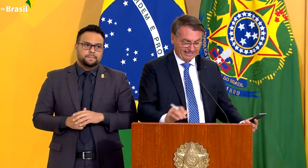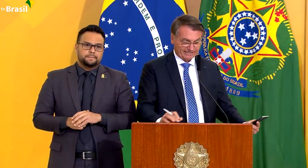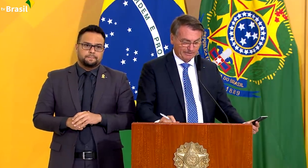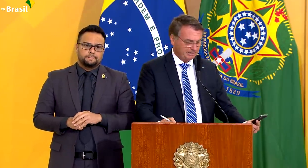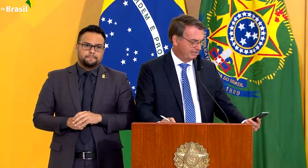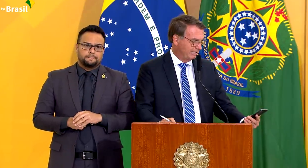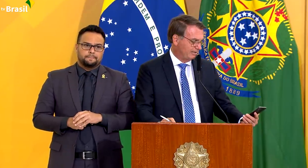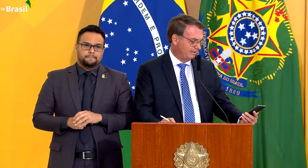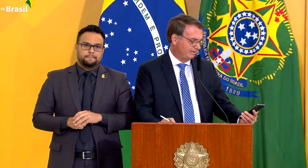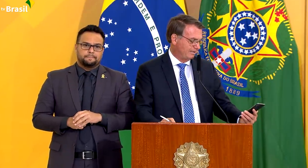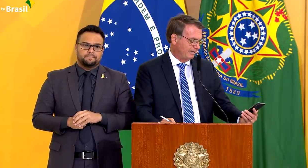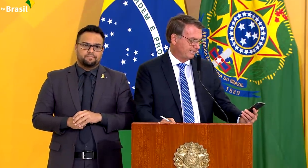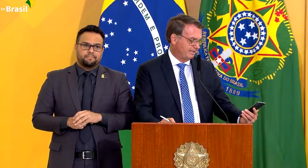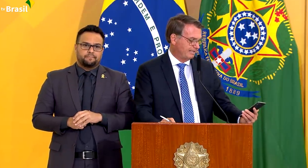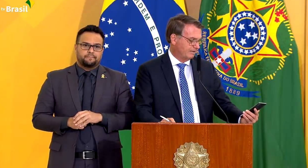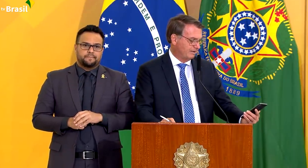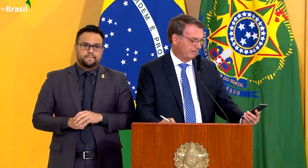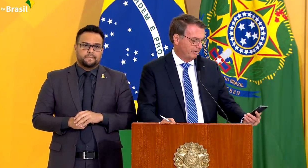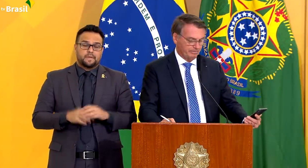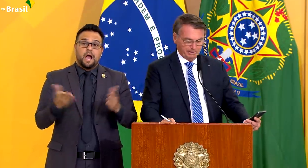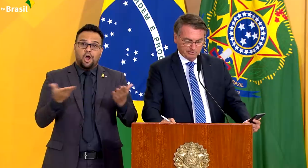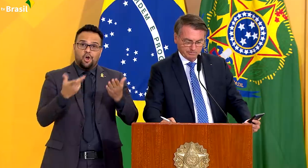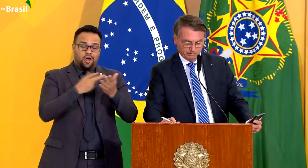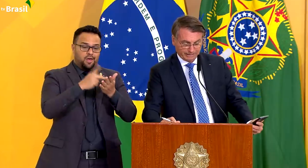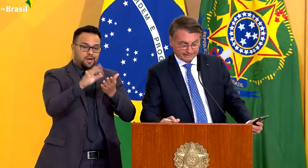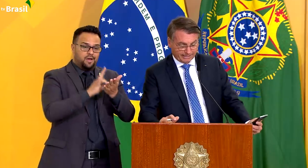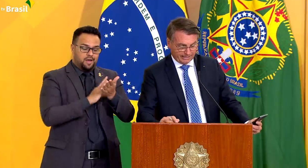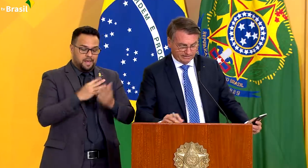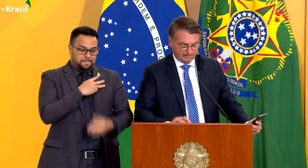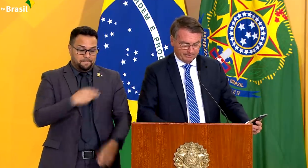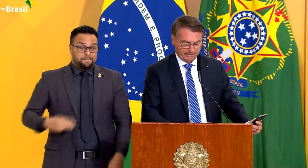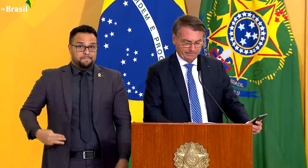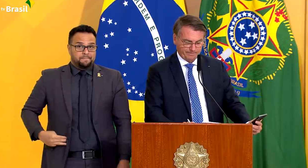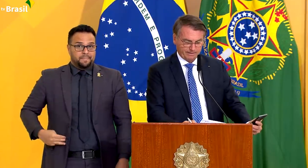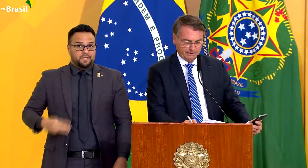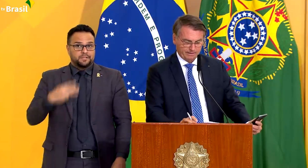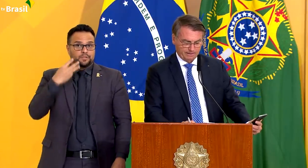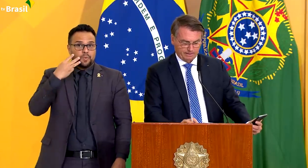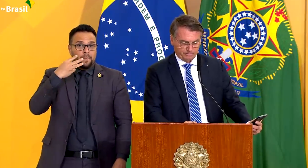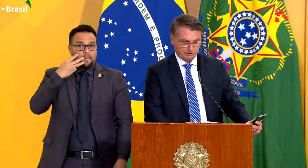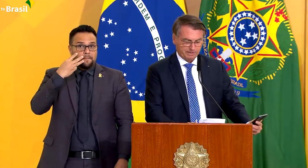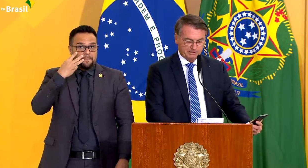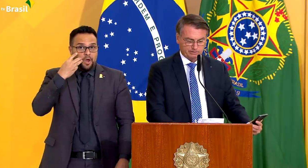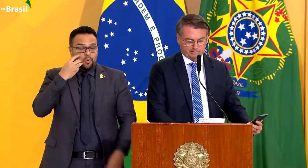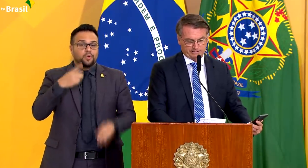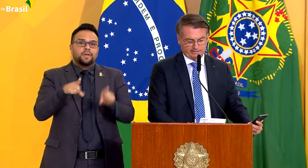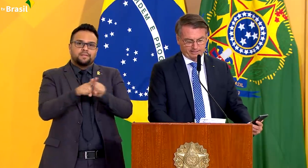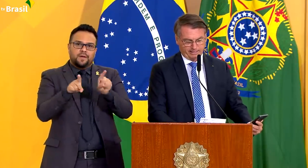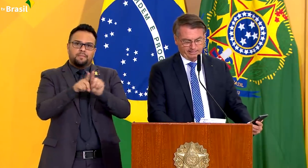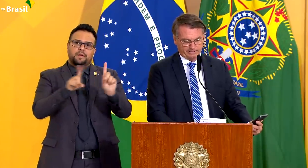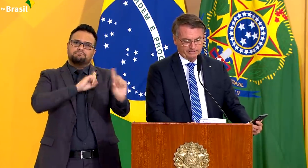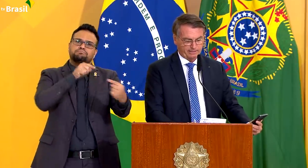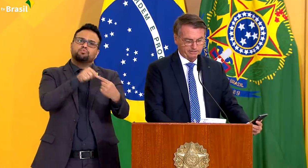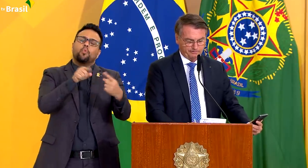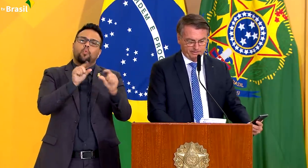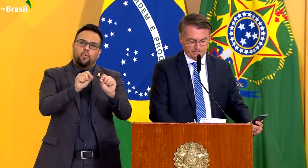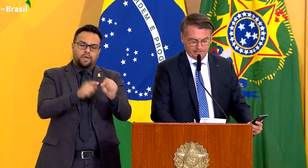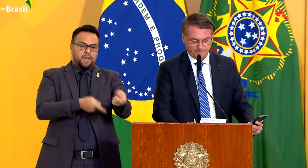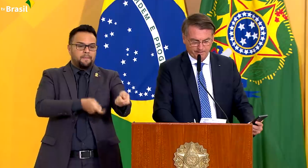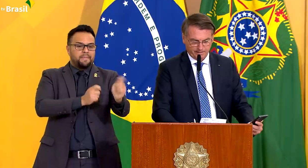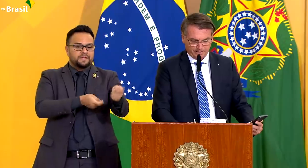Essa medida assinada agora pelo ministro Milton atende também os pescadores artesanais,